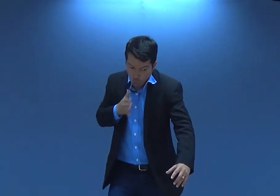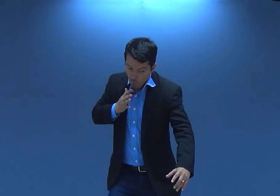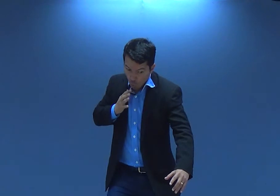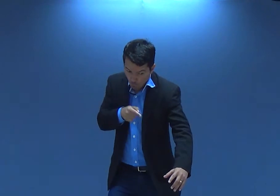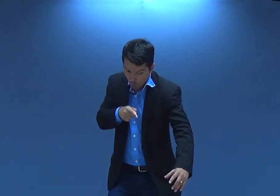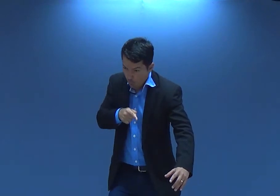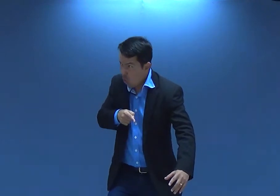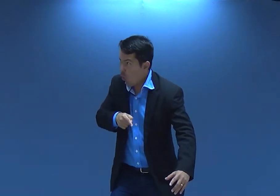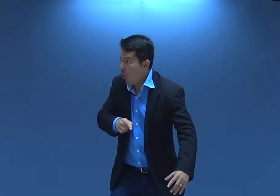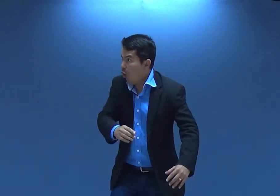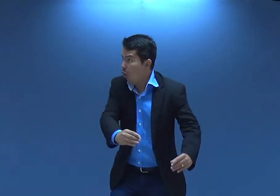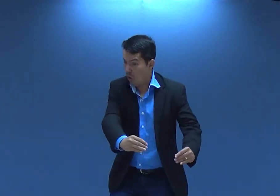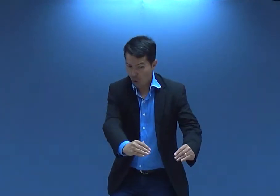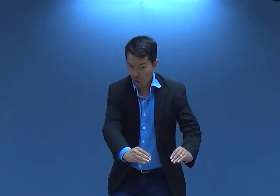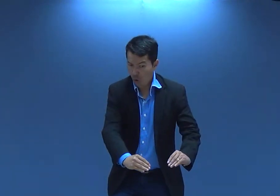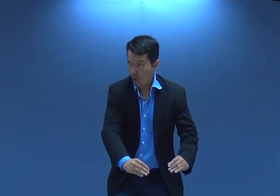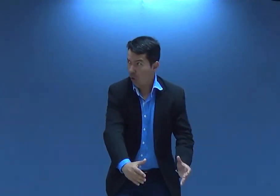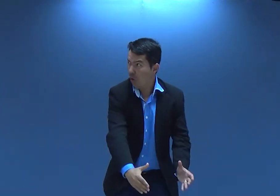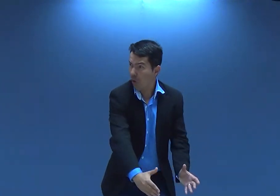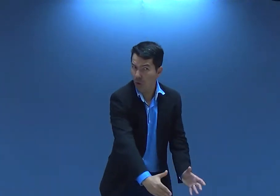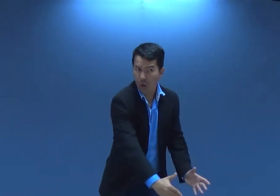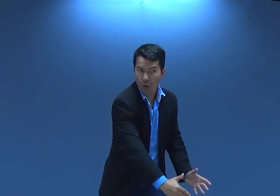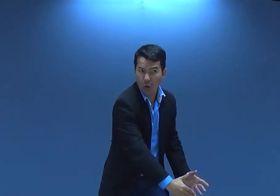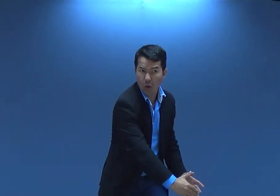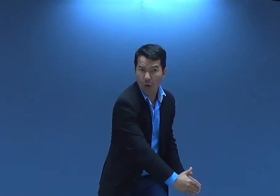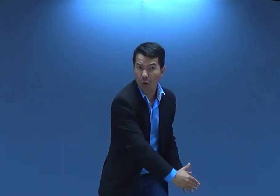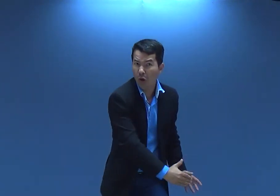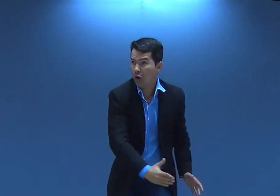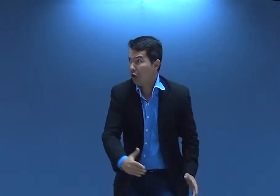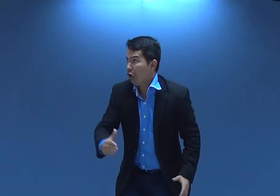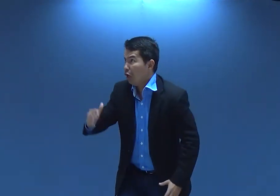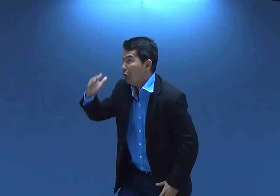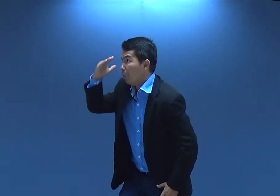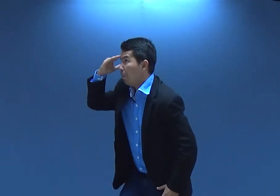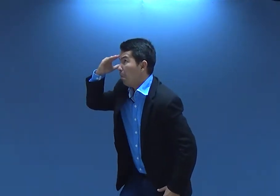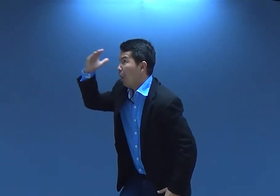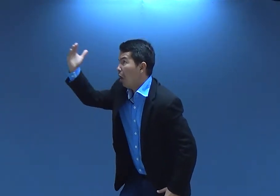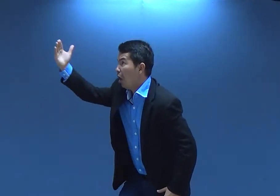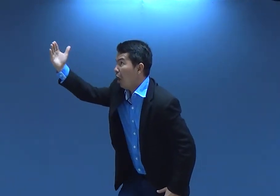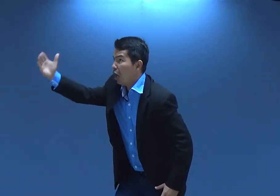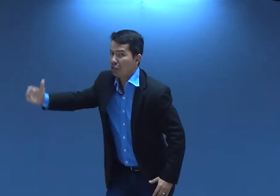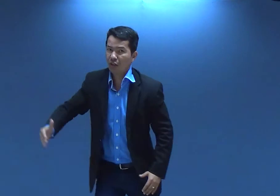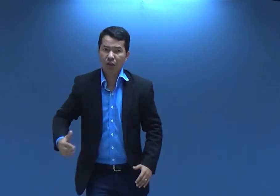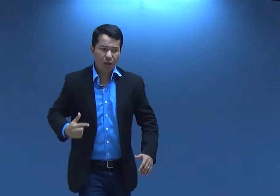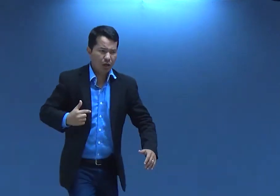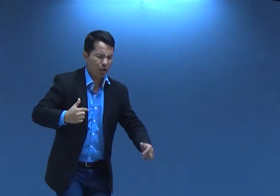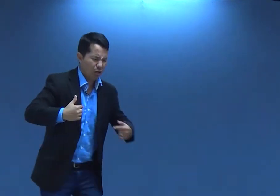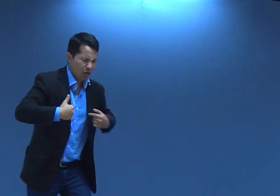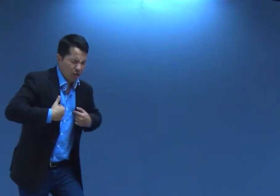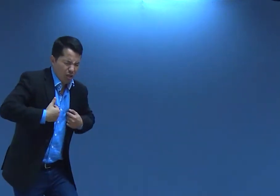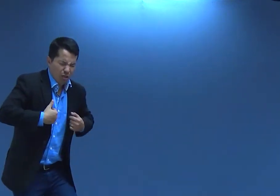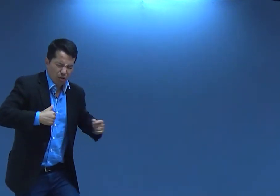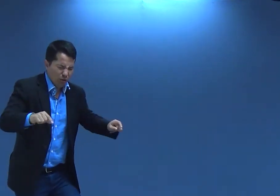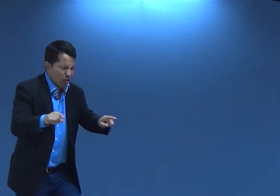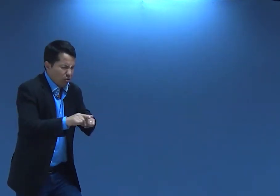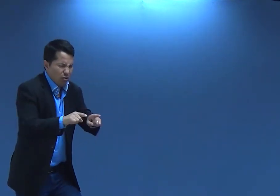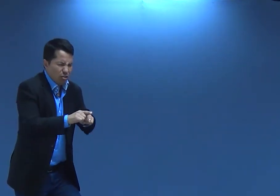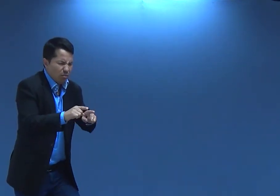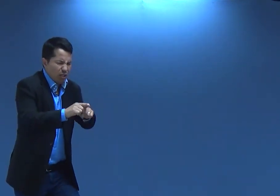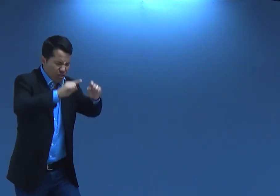Meu Deus, eu conheço isso. Isso é muito caro. E pôs um presente do lado também e agradeceu. Aí o terceiro. Ah! Eu